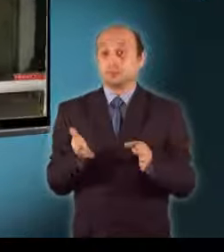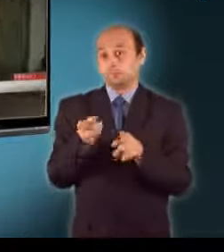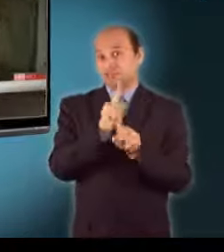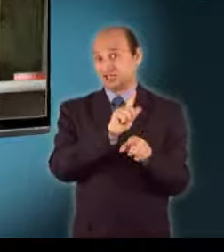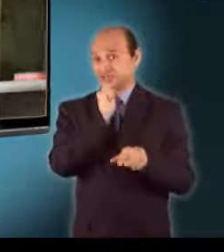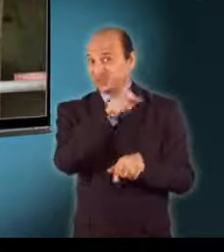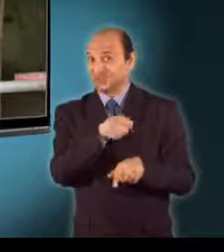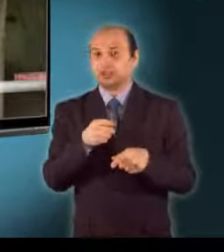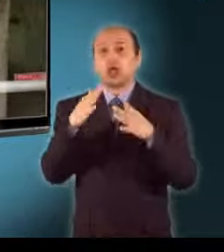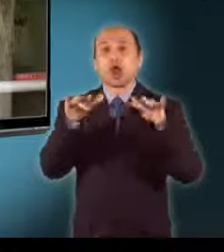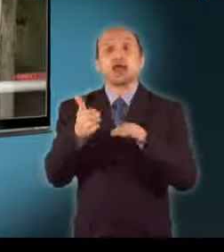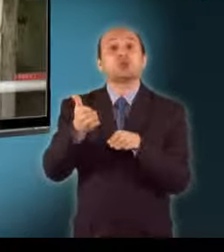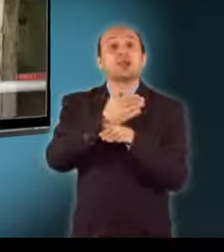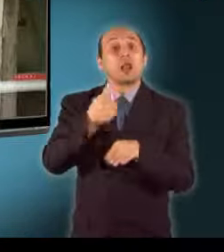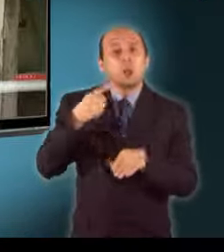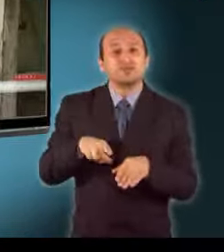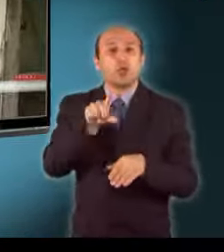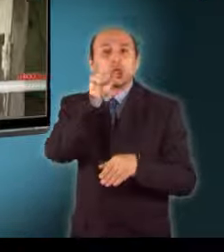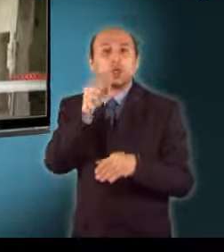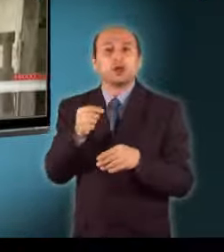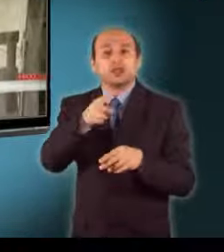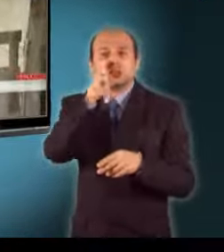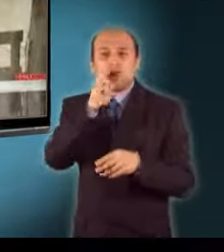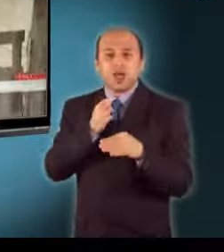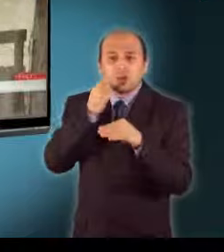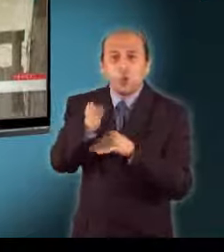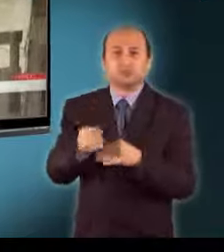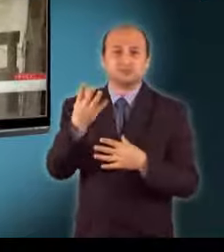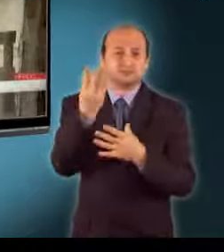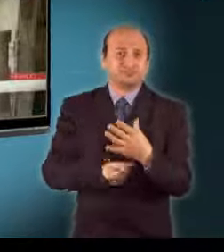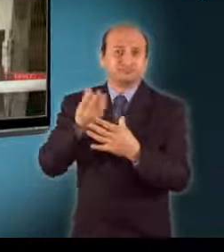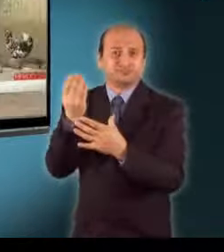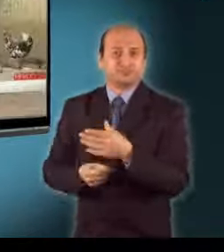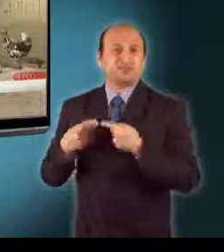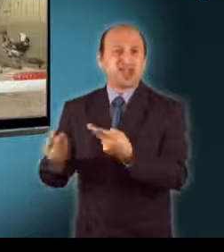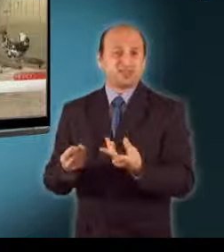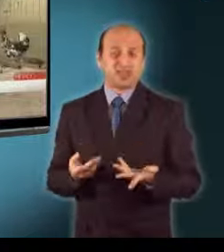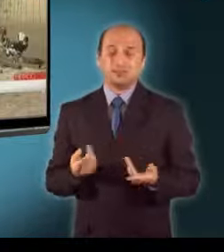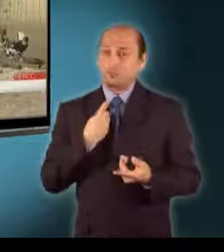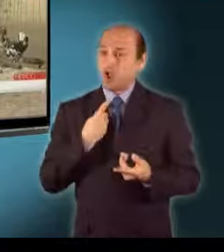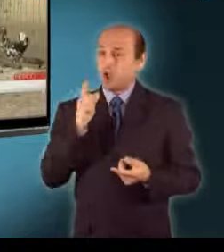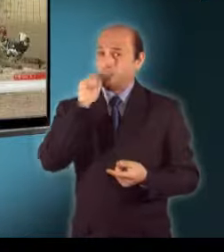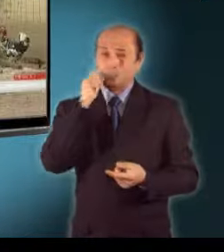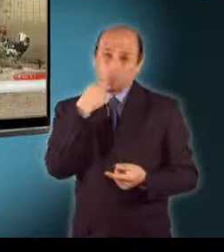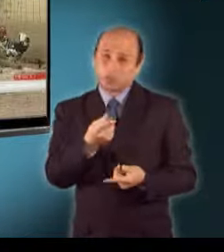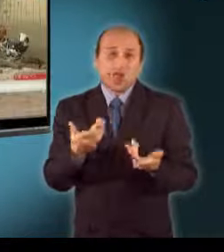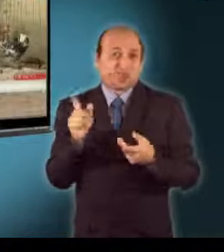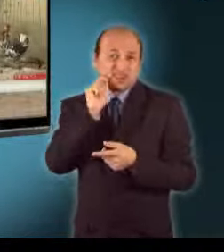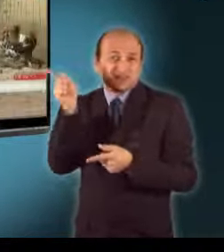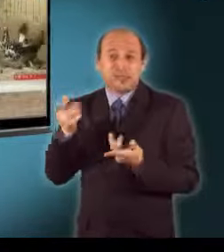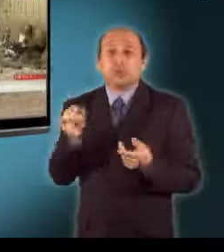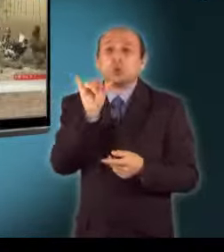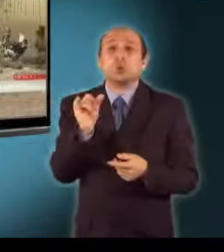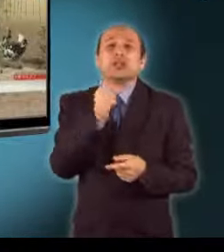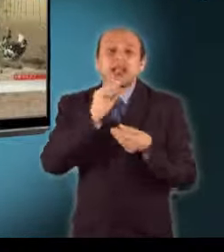tyúk tolvajok. Ez a tíz maradt, meg ezt az allat törtik fel. A férfi azt mondja, a nyugdíjból nem tudna megélni, ezért tart